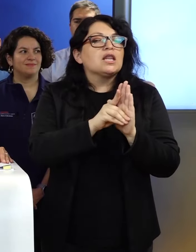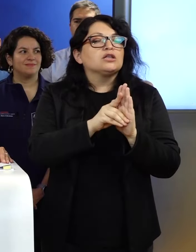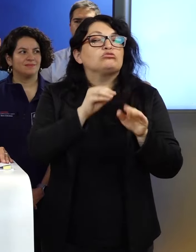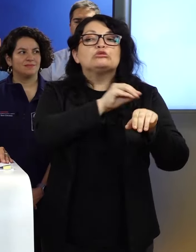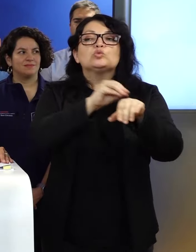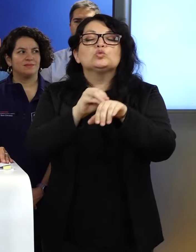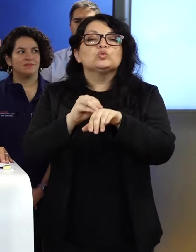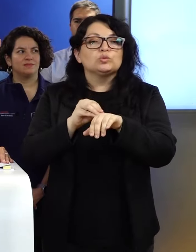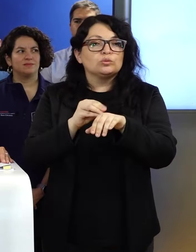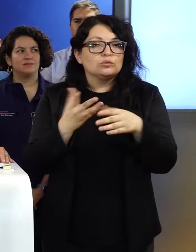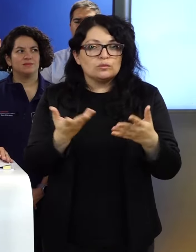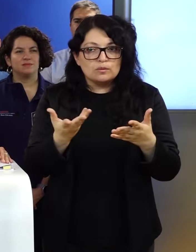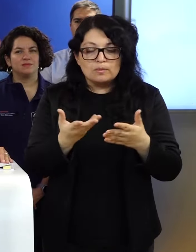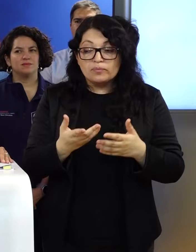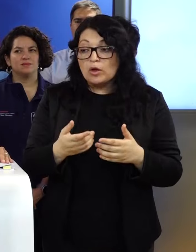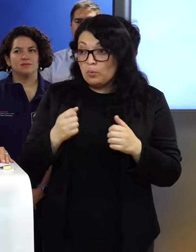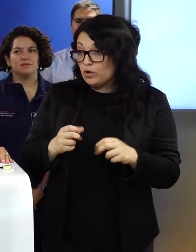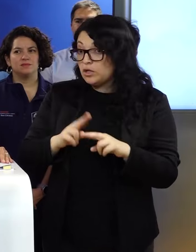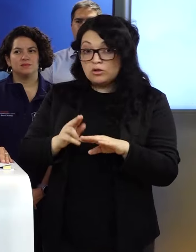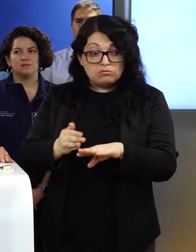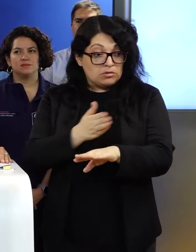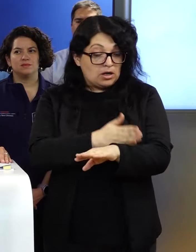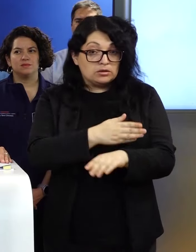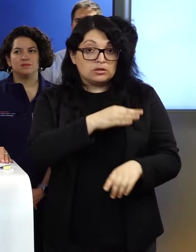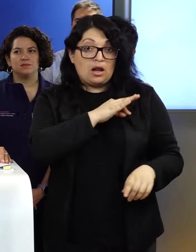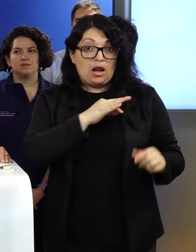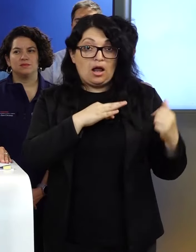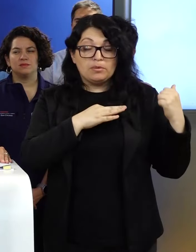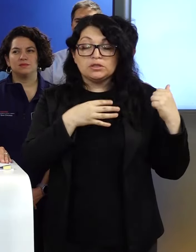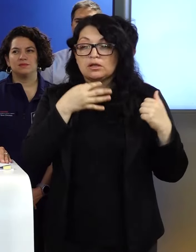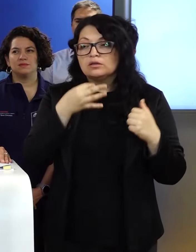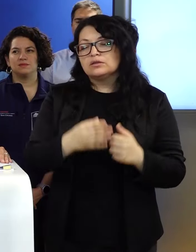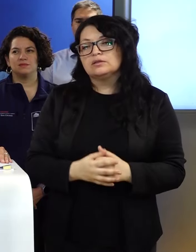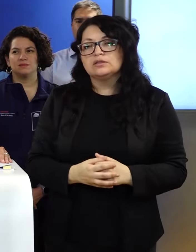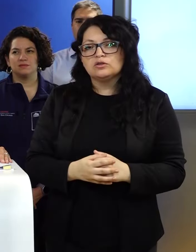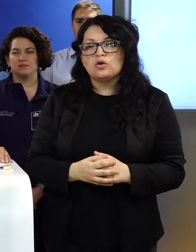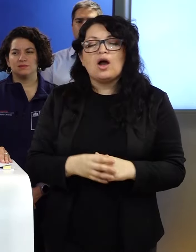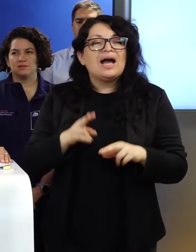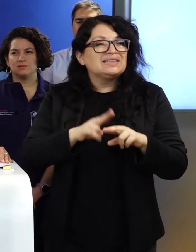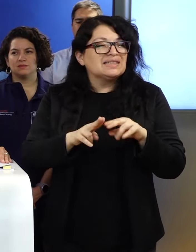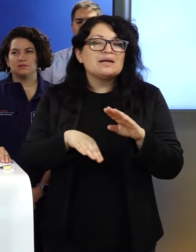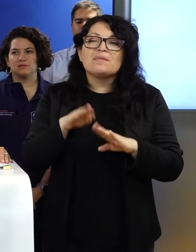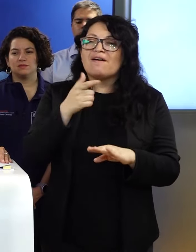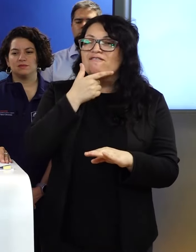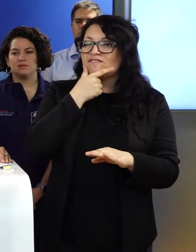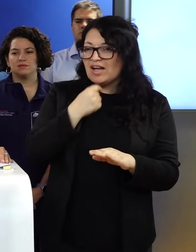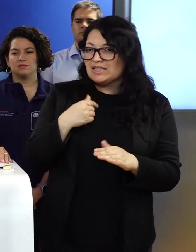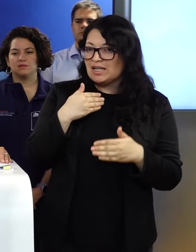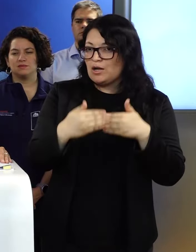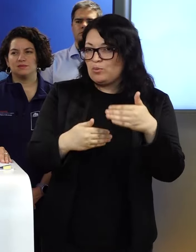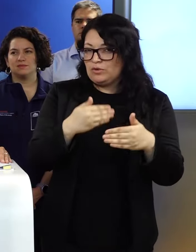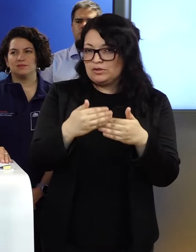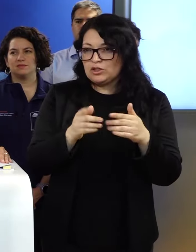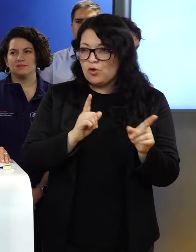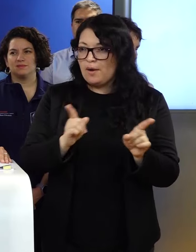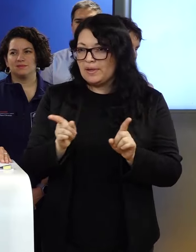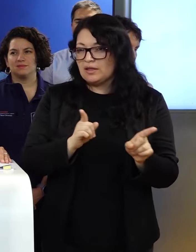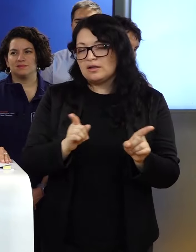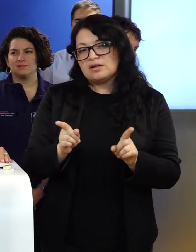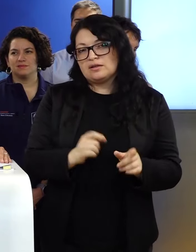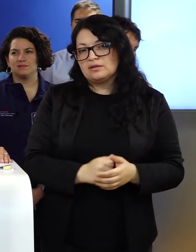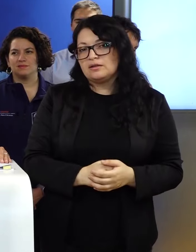alerta es hacer, como mencionó la Ministra Toa, facilitar los procedimientos administrativos,